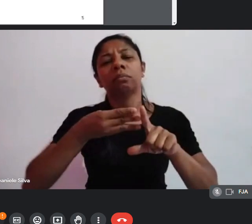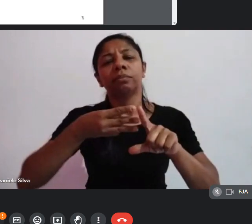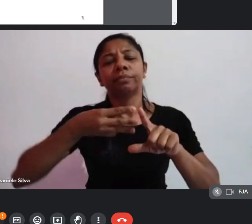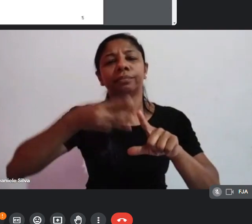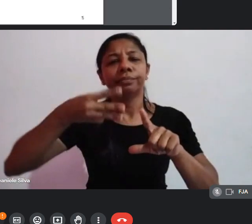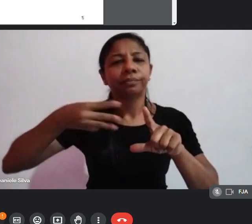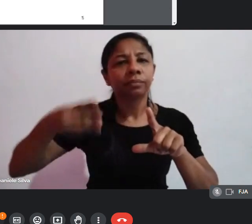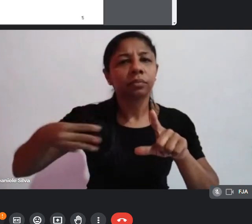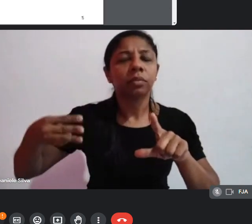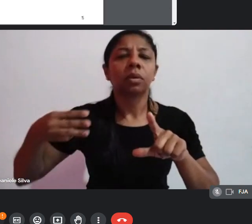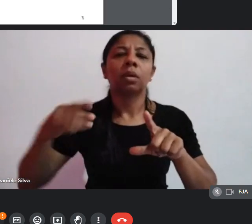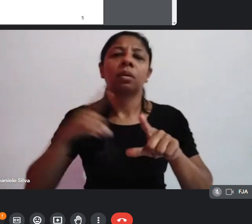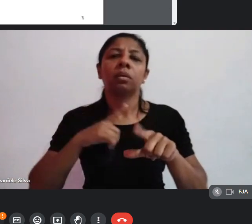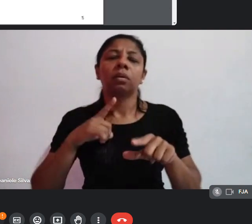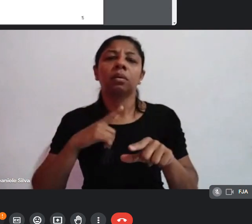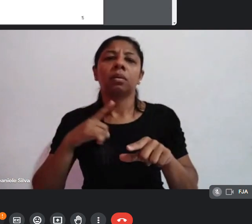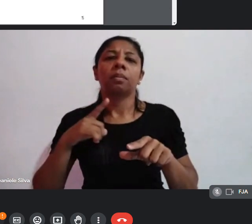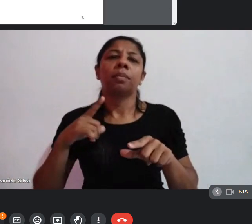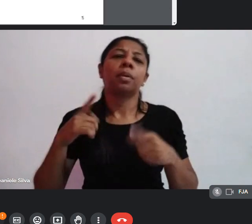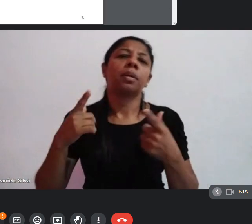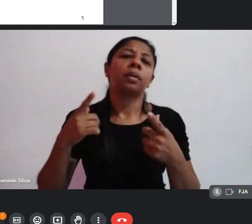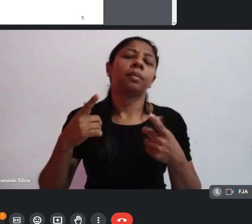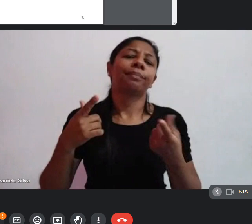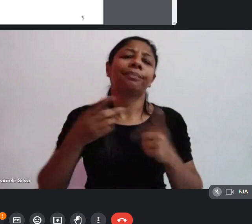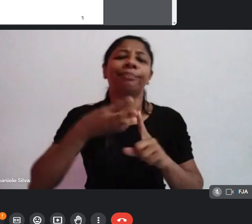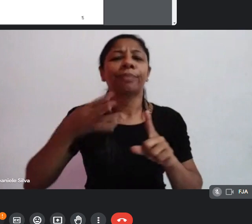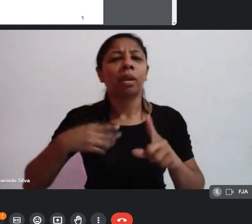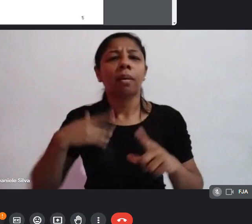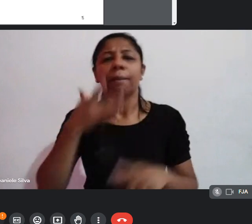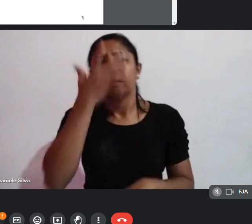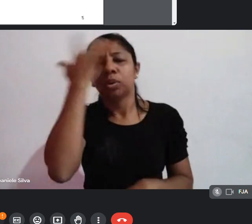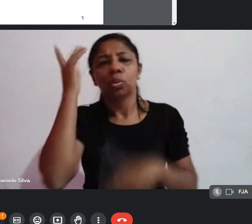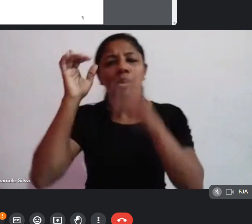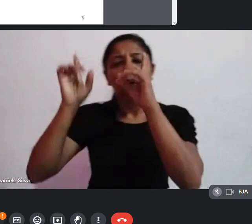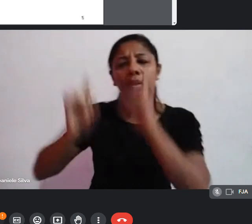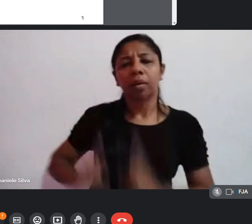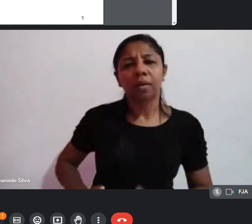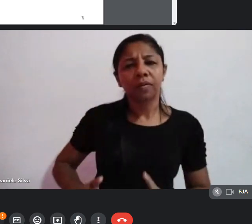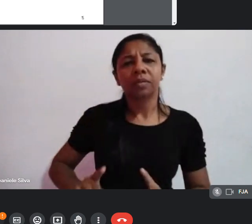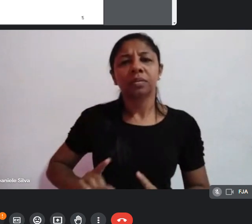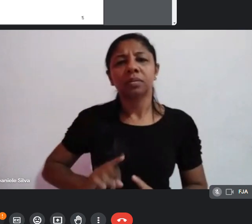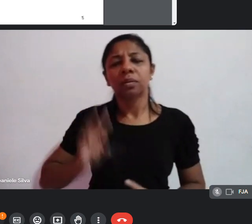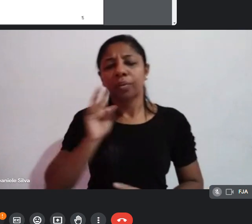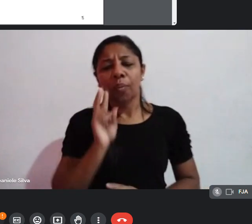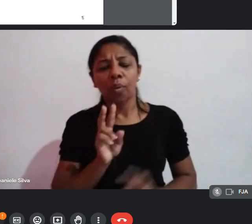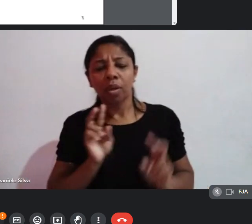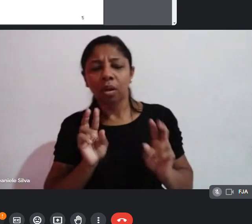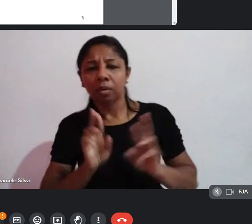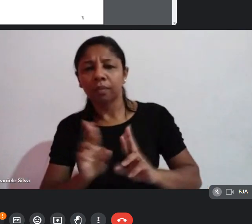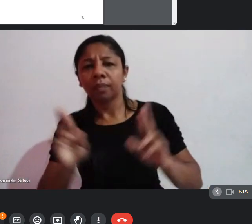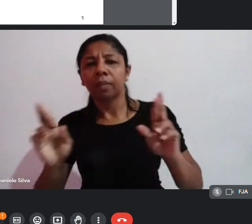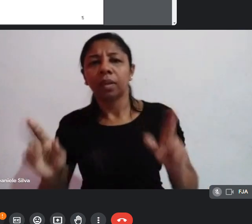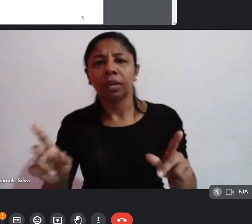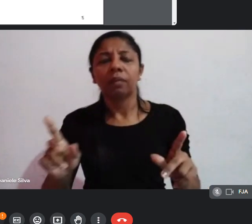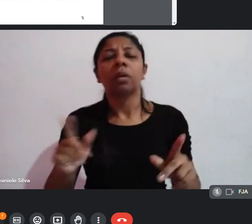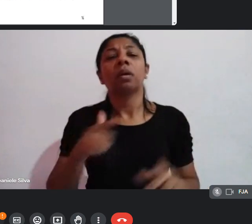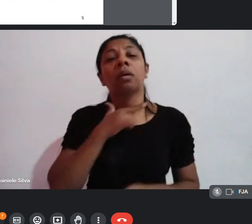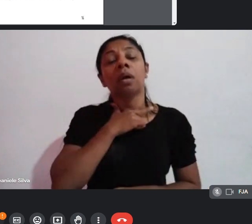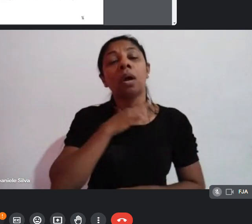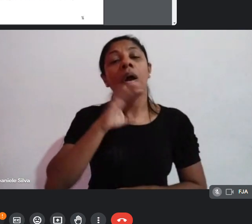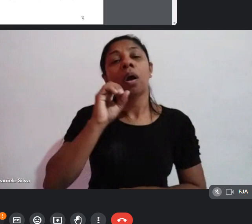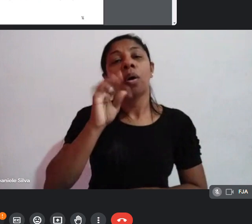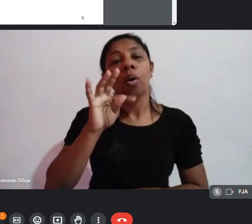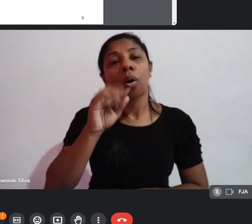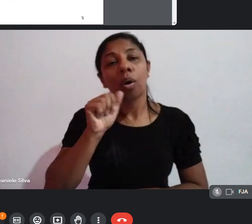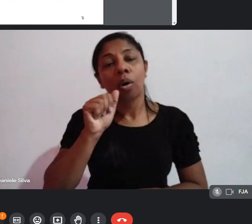pessoas com deficiência, tudo isso tem realmente um olhar diferenciado. E onde alguns deles podem ser através de cota, e passa o favor do slide seguinte,